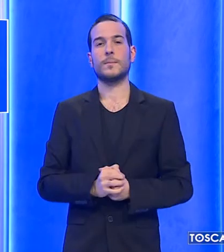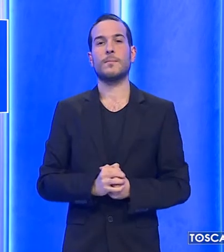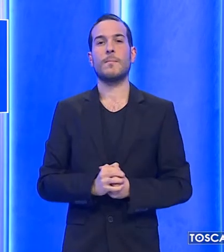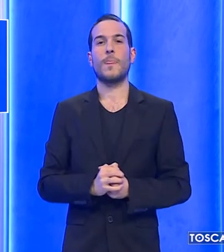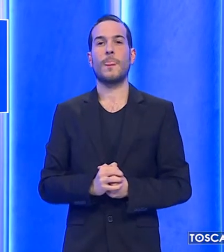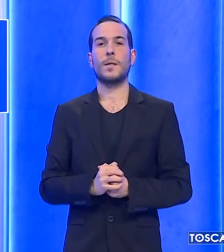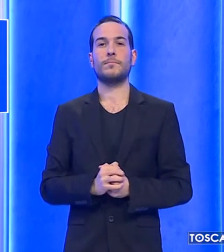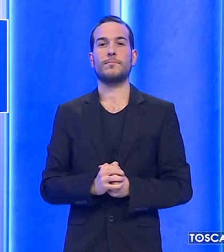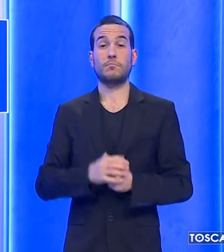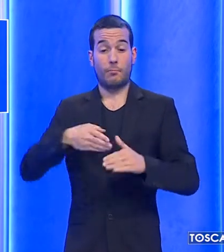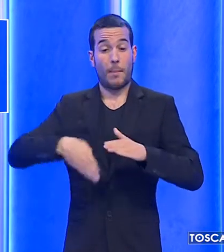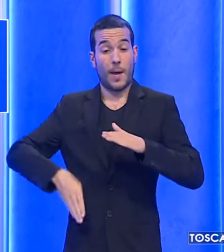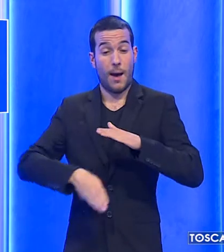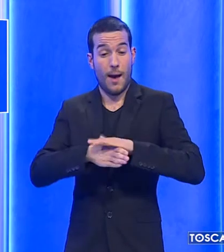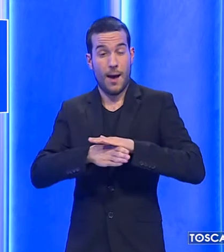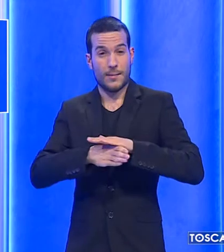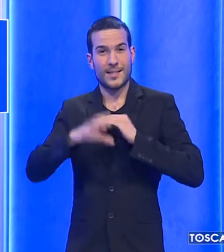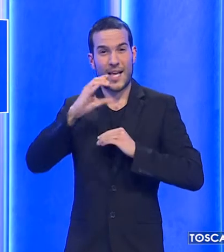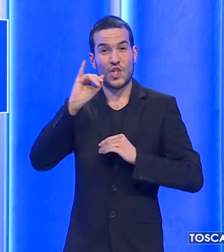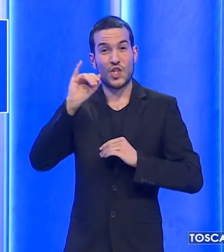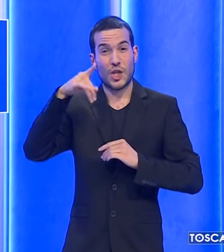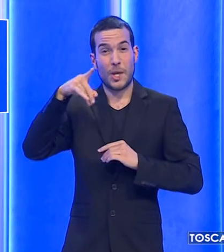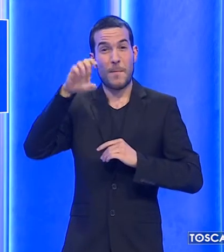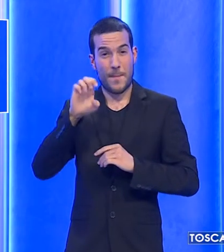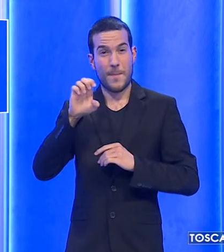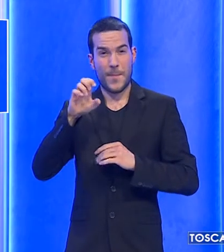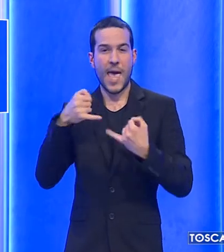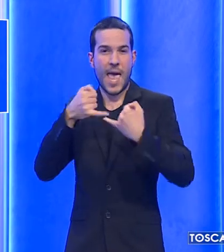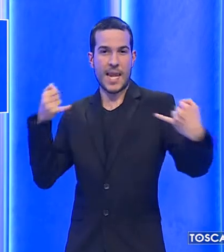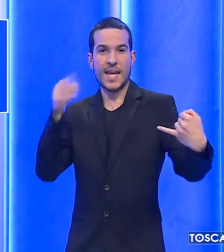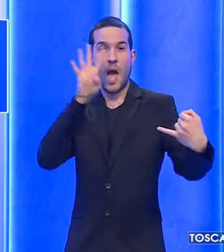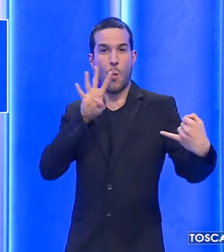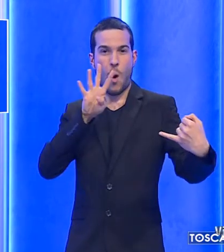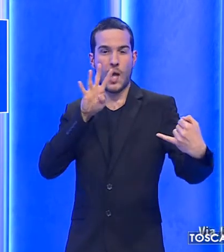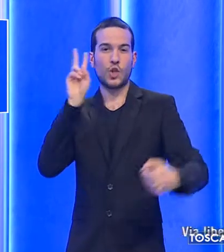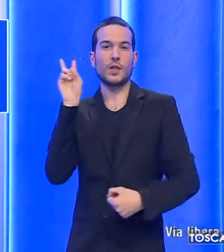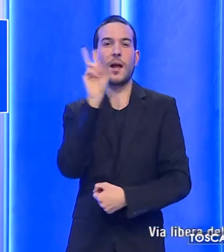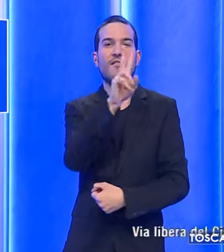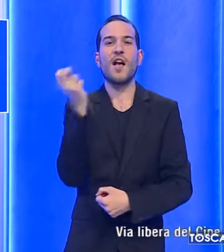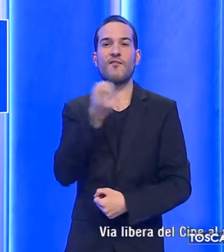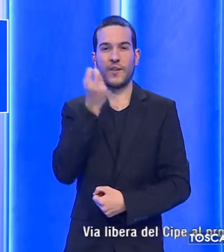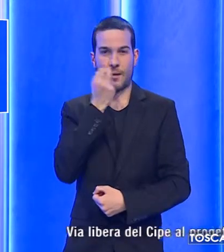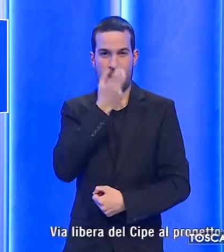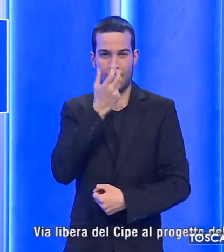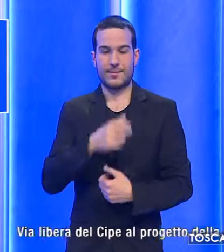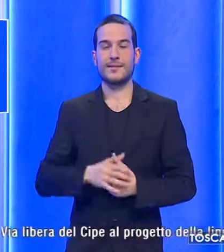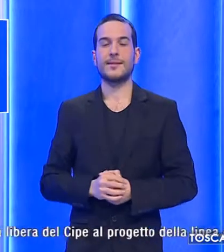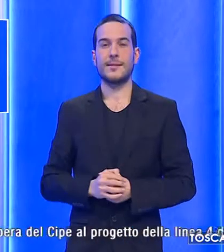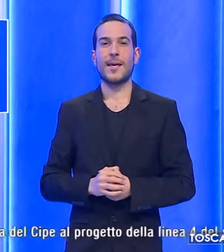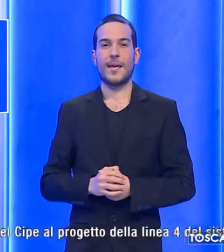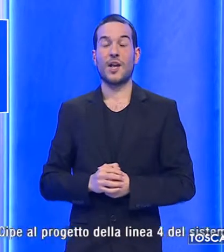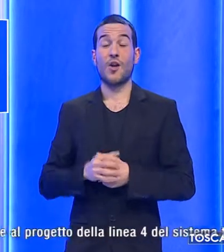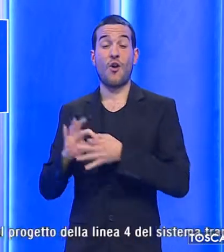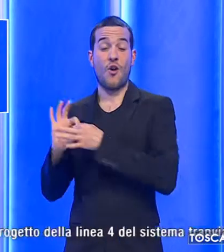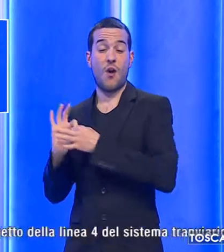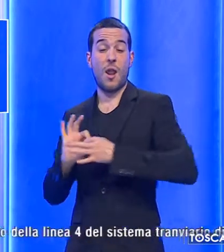Via Libera del Cipe al progetto della linea 4 del sistema tranviario di Firenze, che collegherà